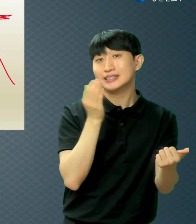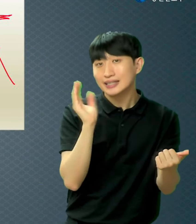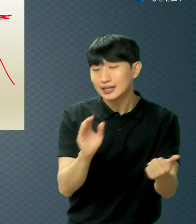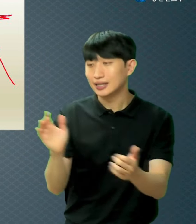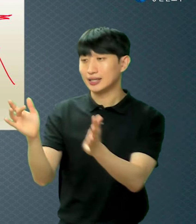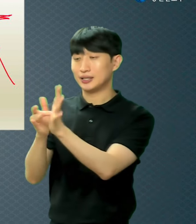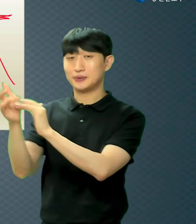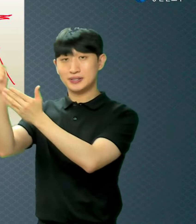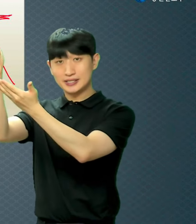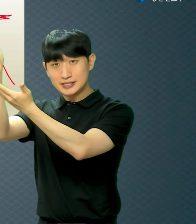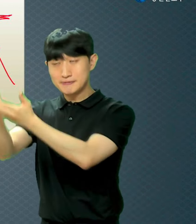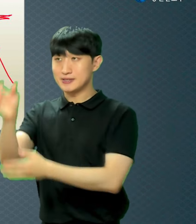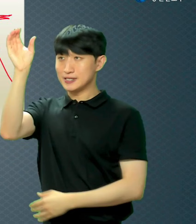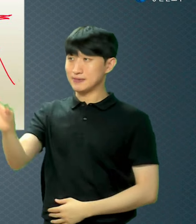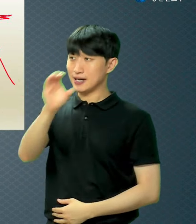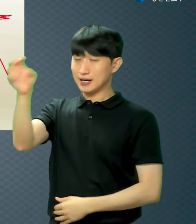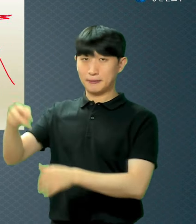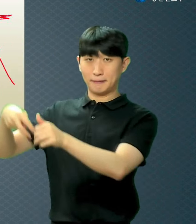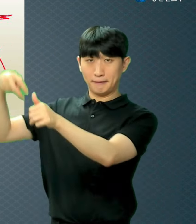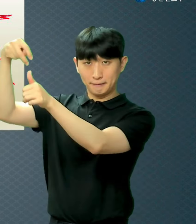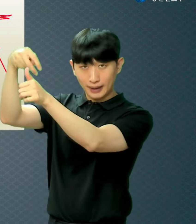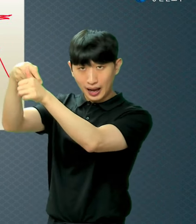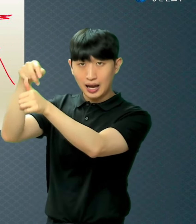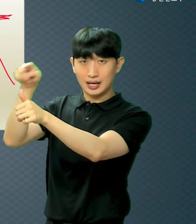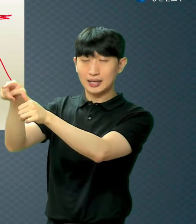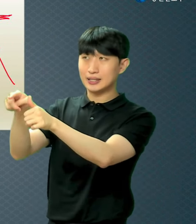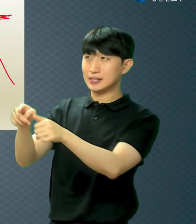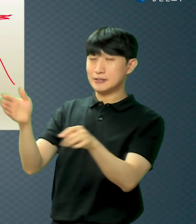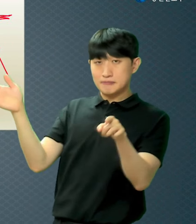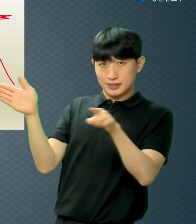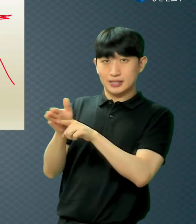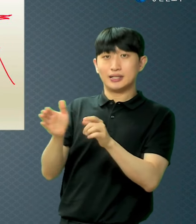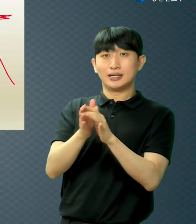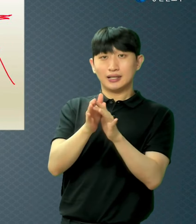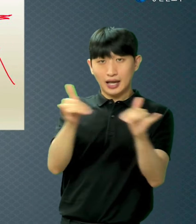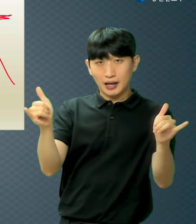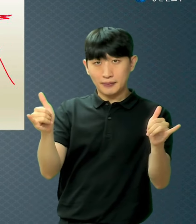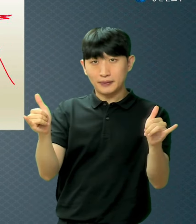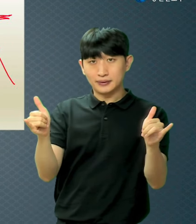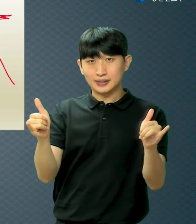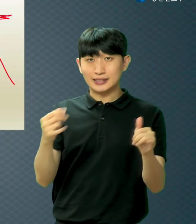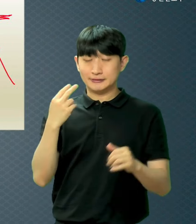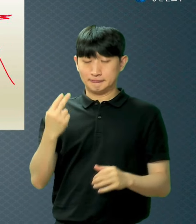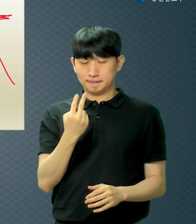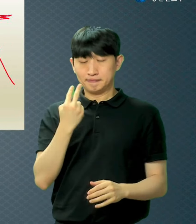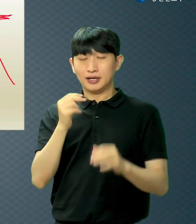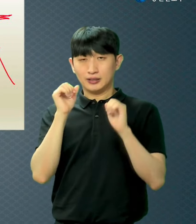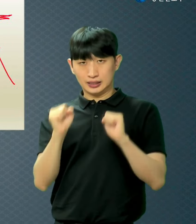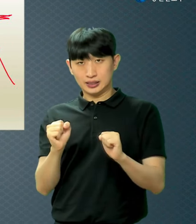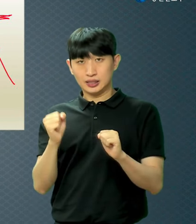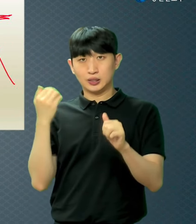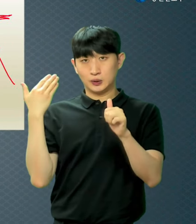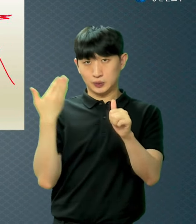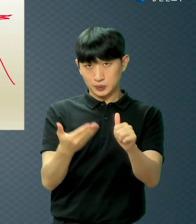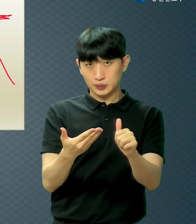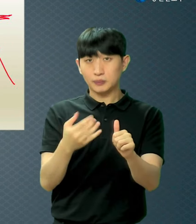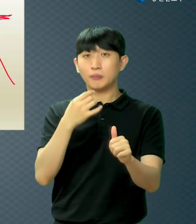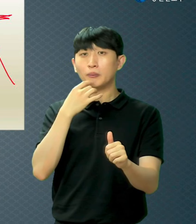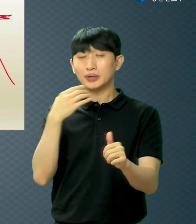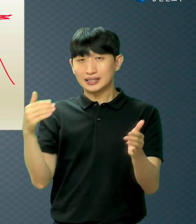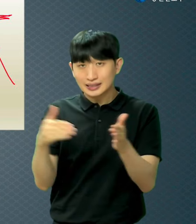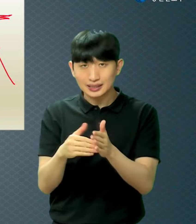용서했다는 걸 믿잖아요 그러면 살았다 이것만 주려고 하는 게 아니에요 뭘 주려고 하는 거예요